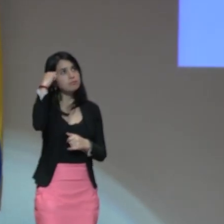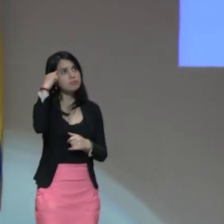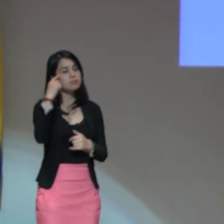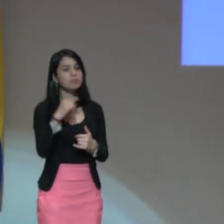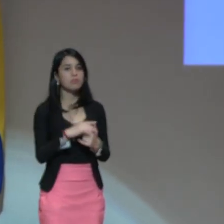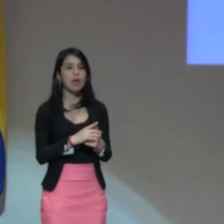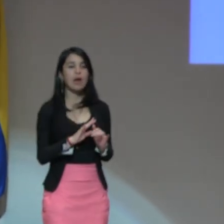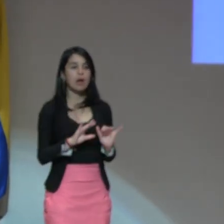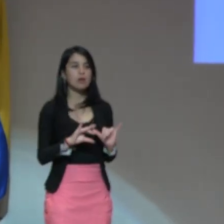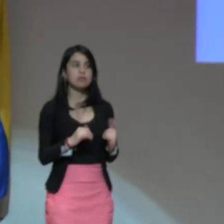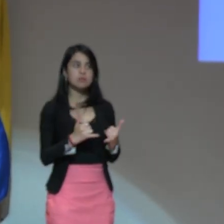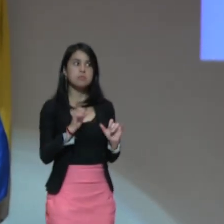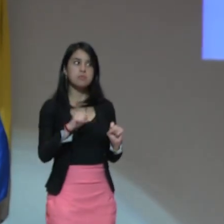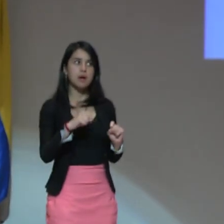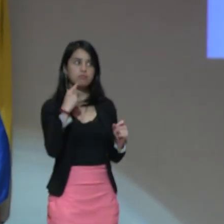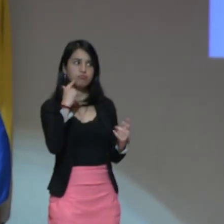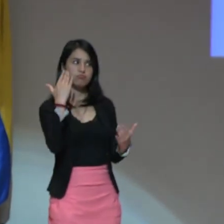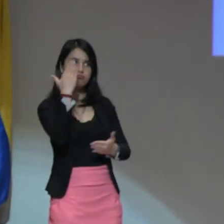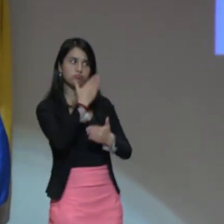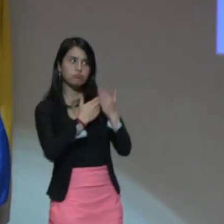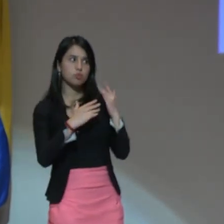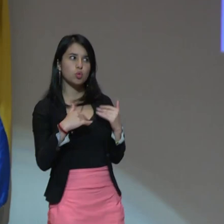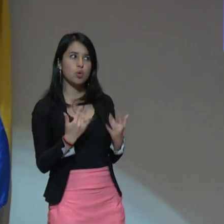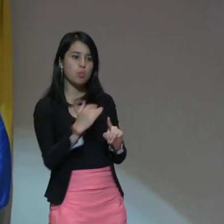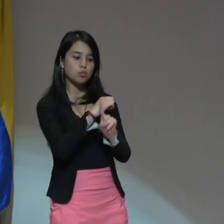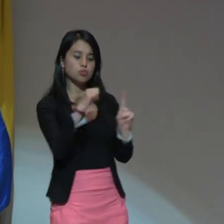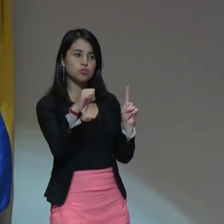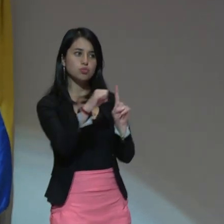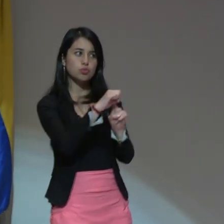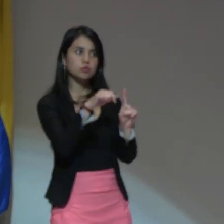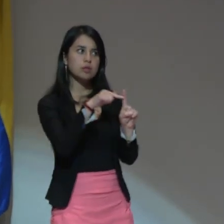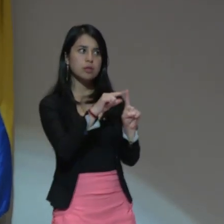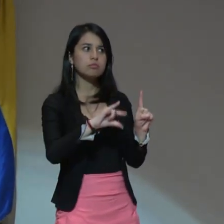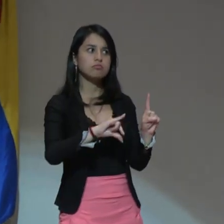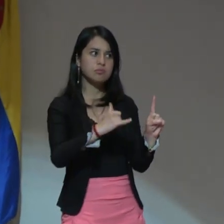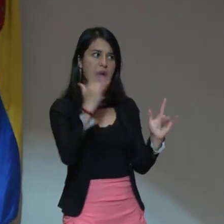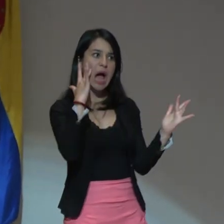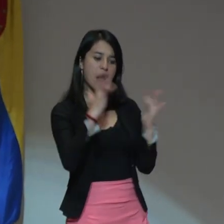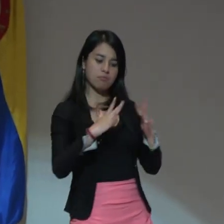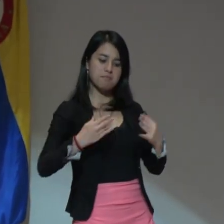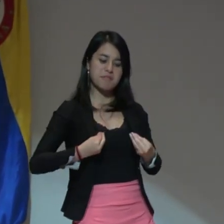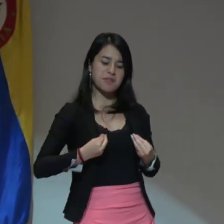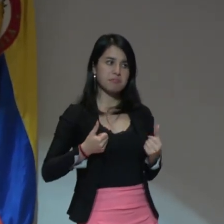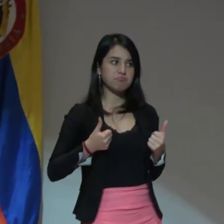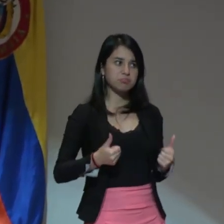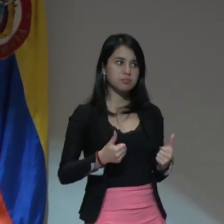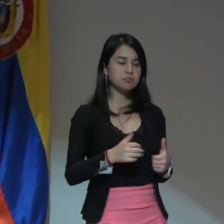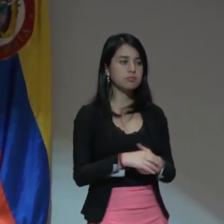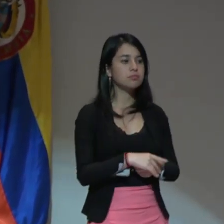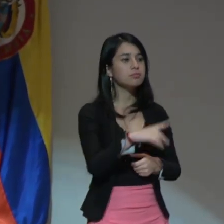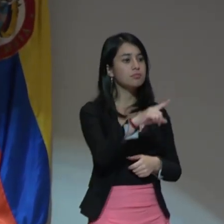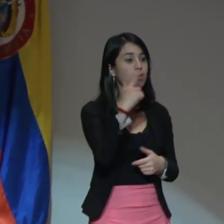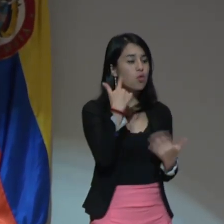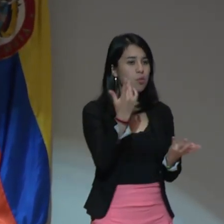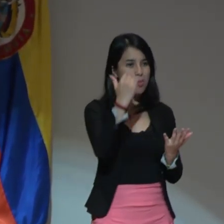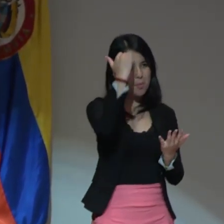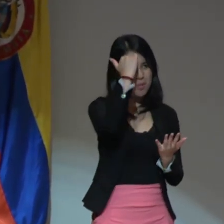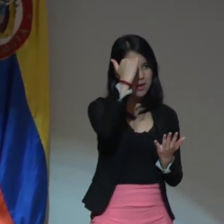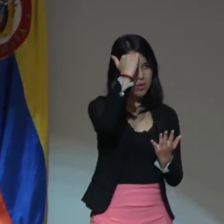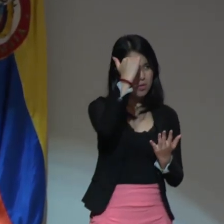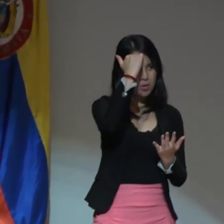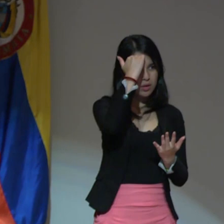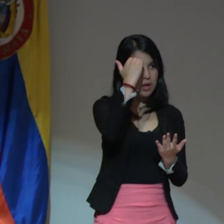elaborar una sociedad desde el buen vivir. Pero la pedagogía